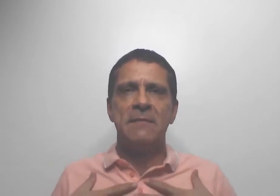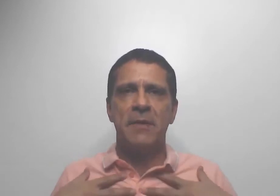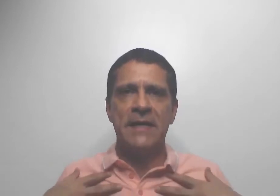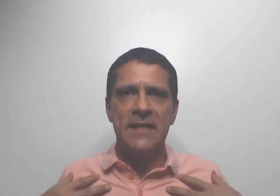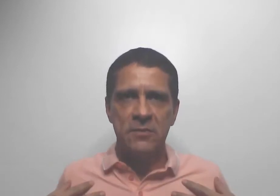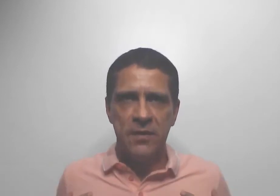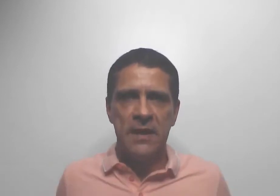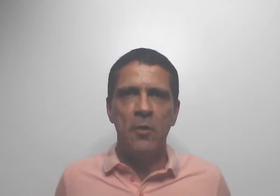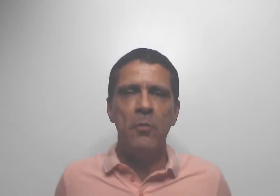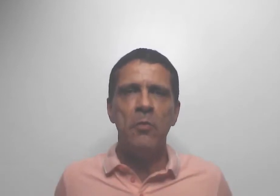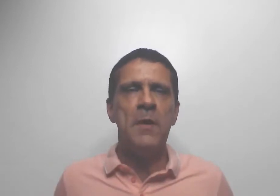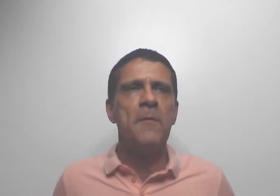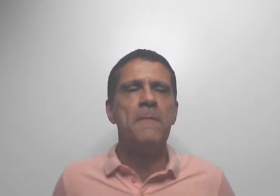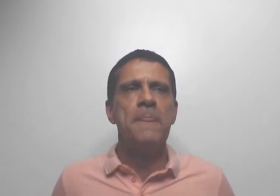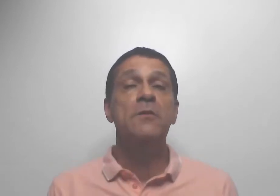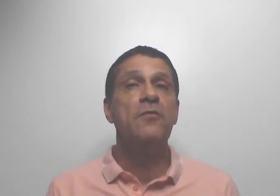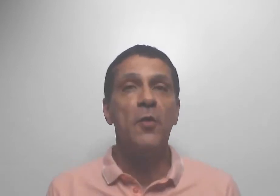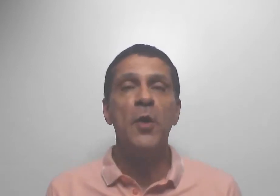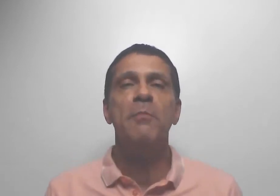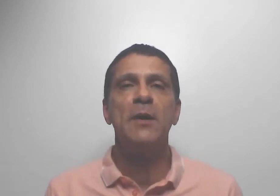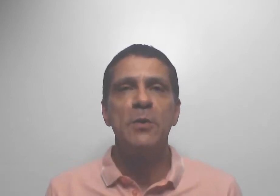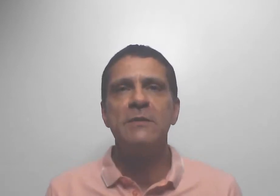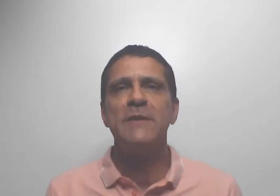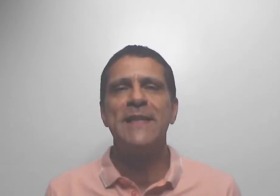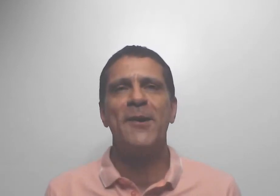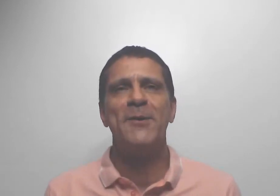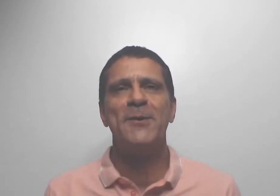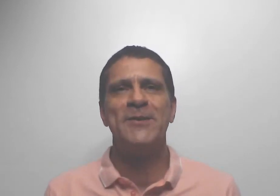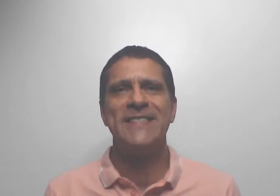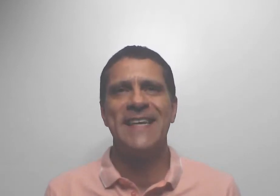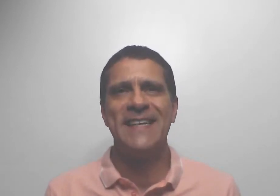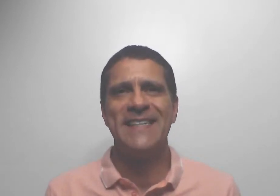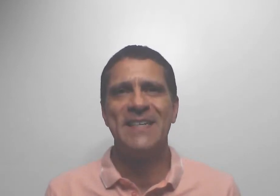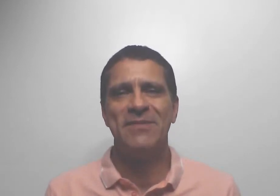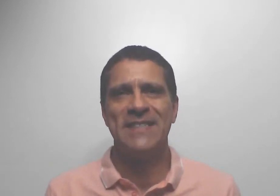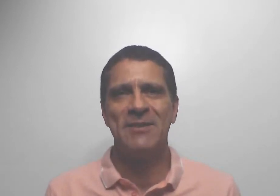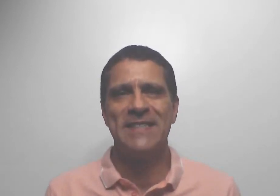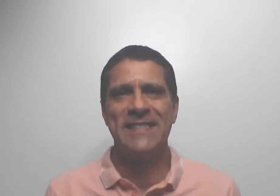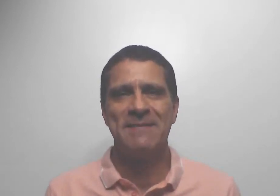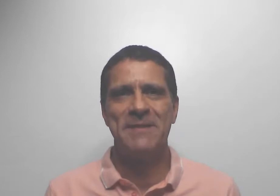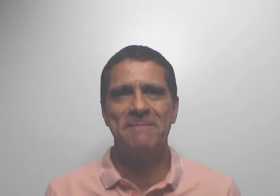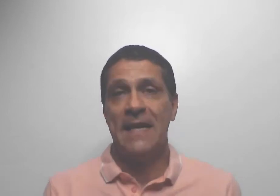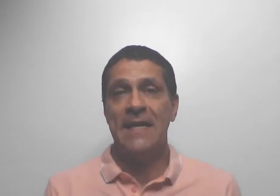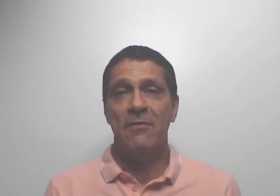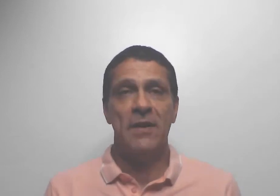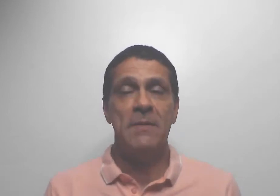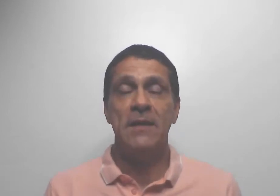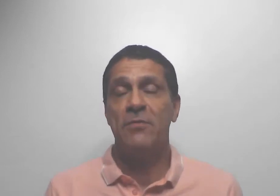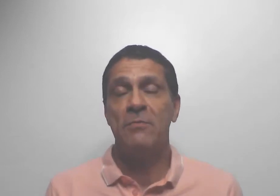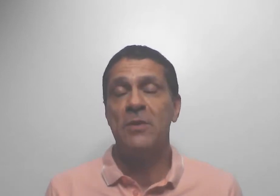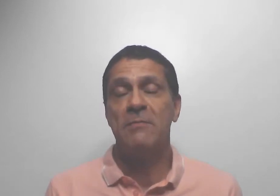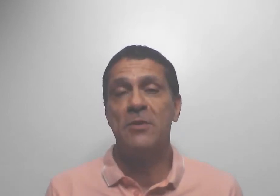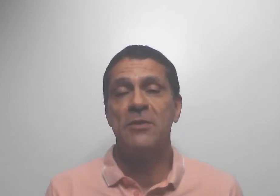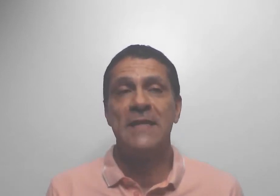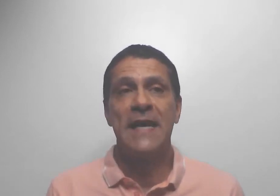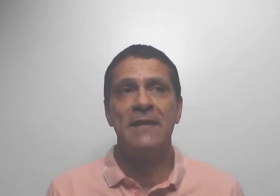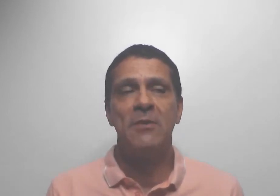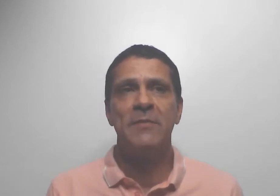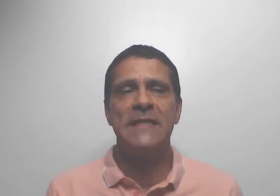para identificar o pulmão, ele foi para o hospital onde ela ia fazer o exame. E aí a família ficou muito emocionada com a